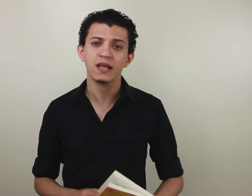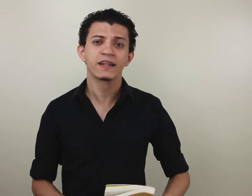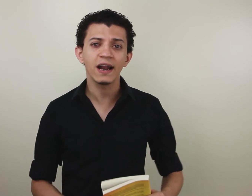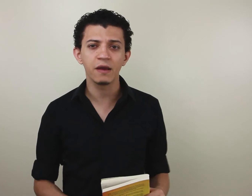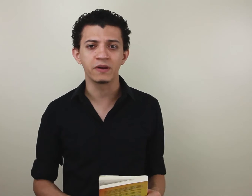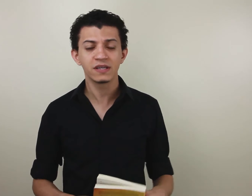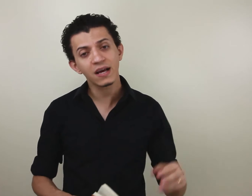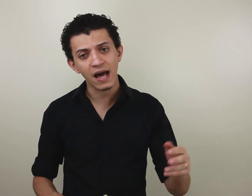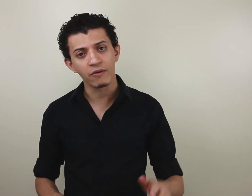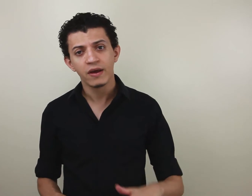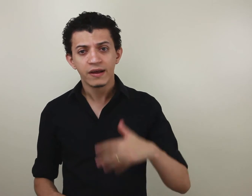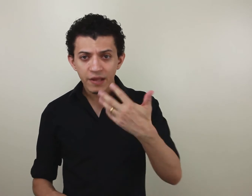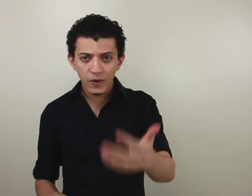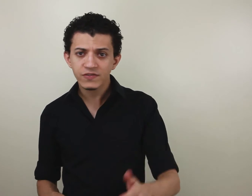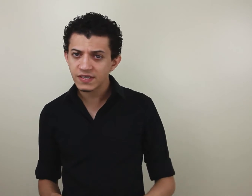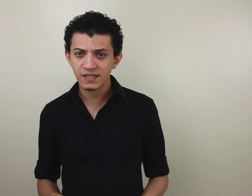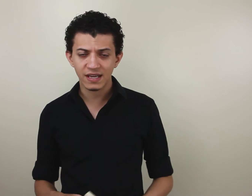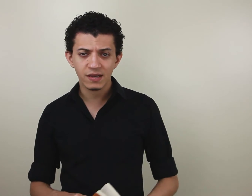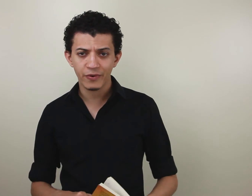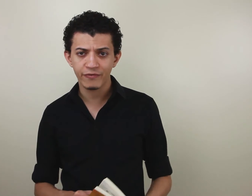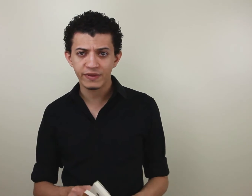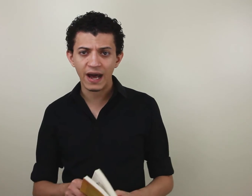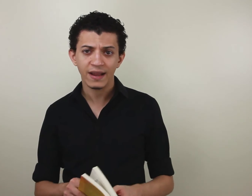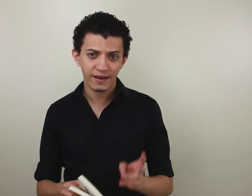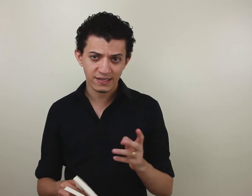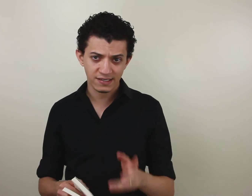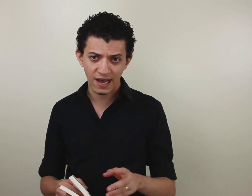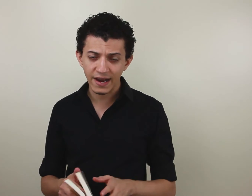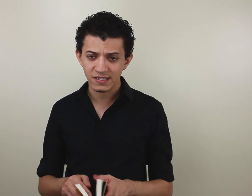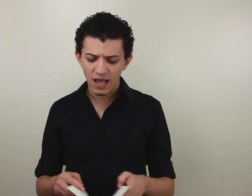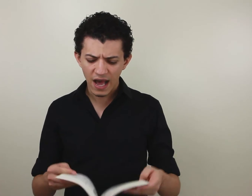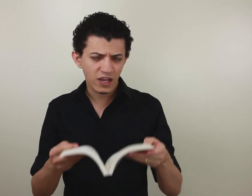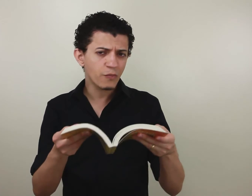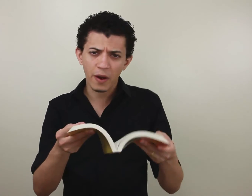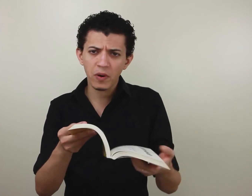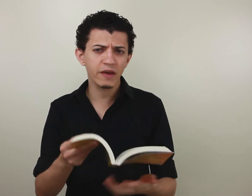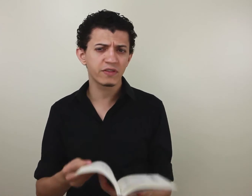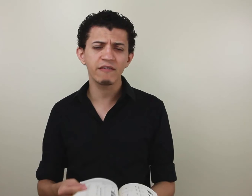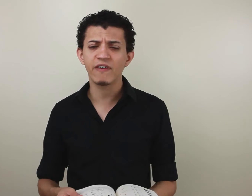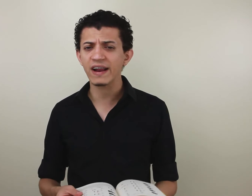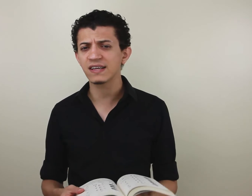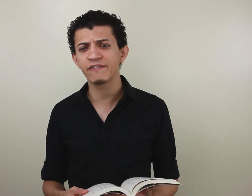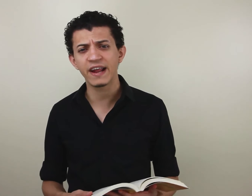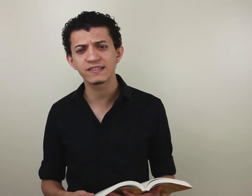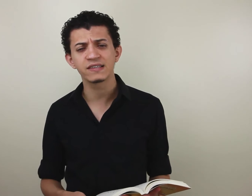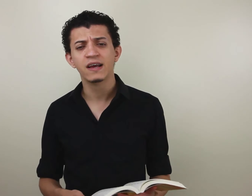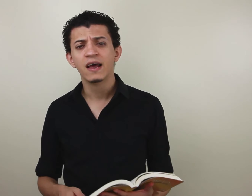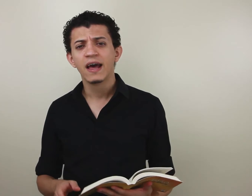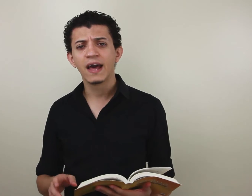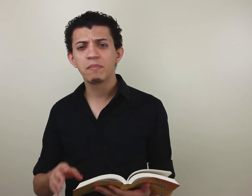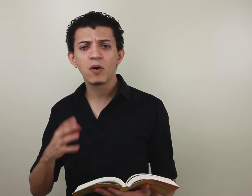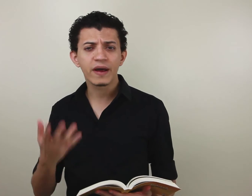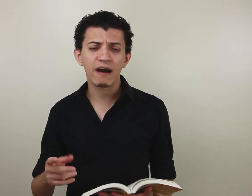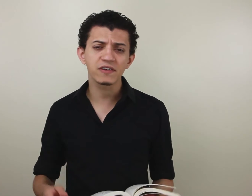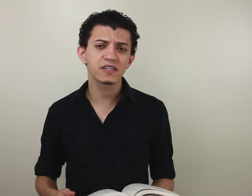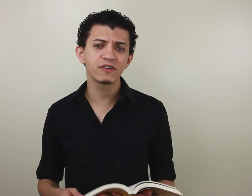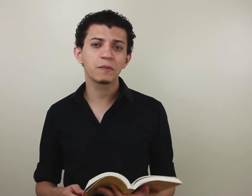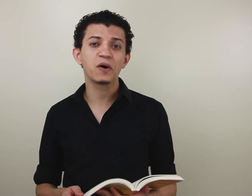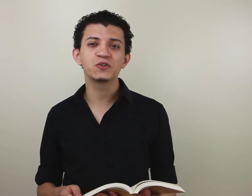da Libras. E, claro, depois, se você quiser se aprofundar nessas áreas, aqui no próprio livro tem várias referências bibliográficas que você pode